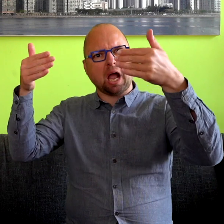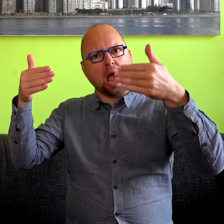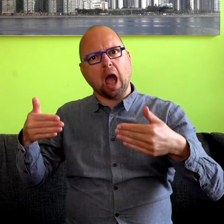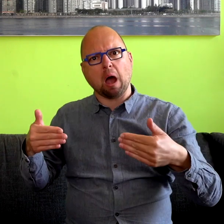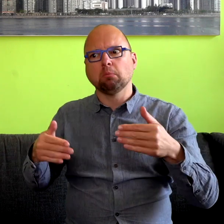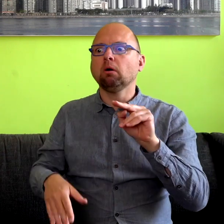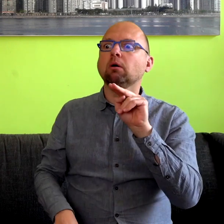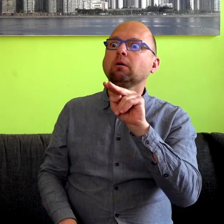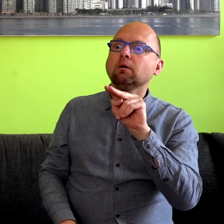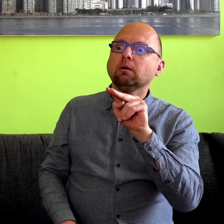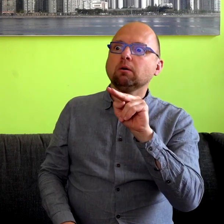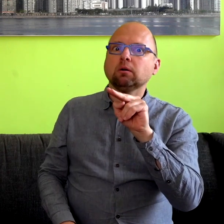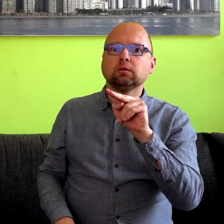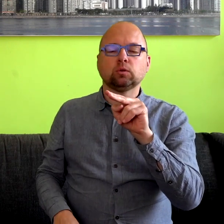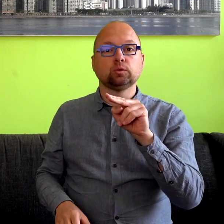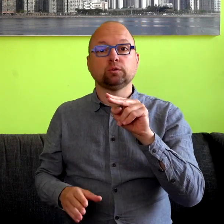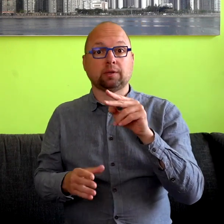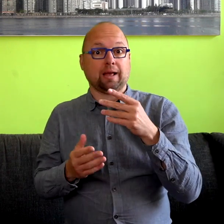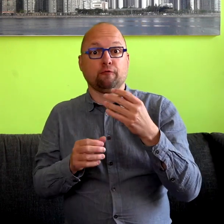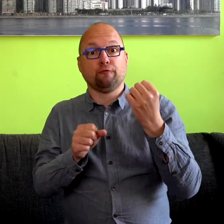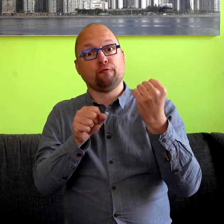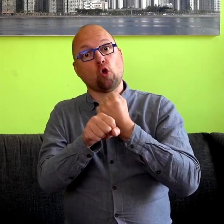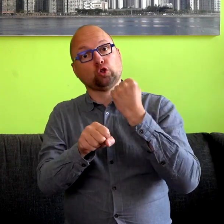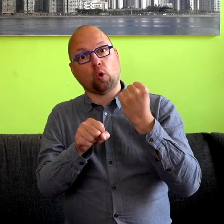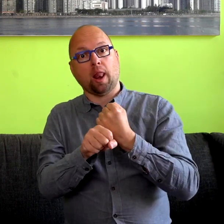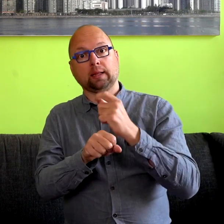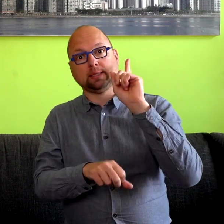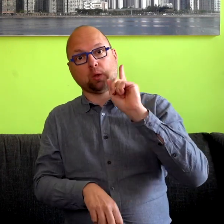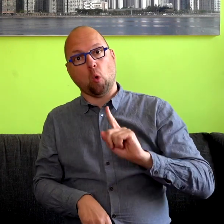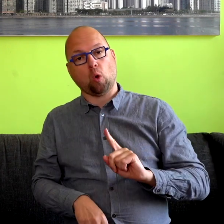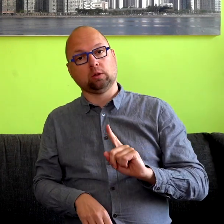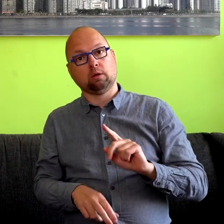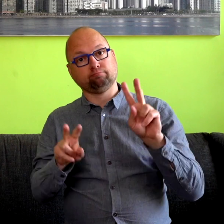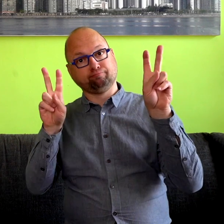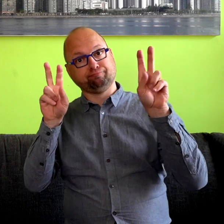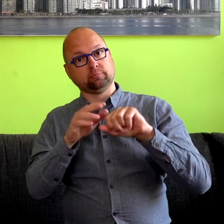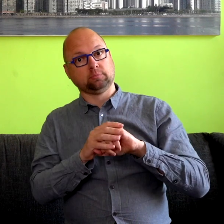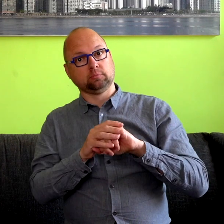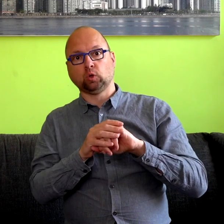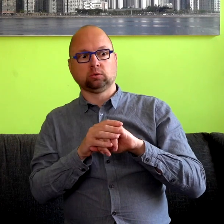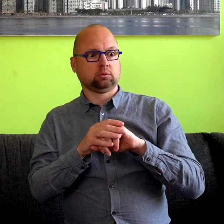In die situatie zijn wij dus functioneel slechthorend, kunnen wij even niet communiceren met spraak, maar moeten we andere